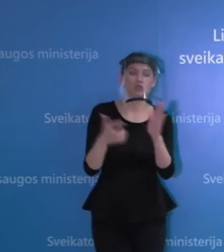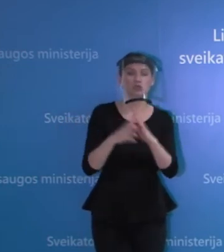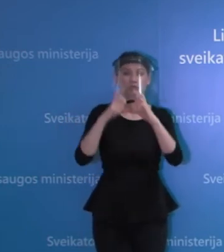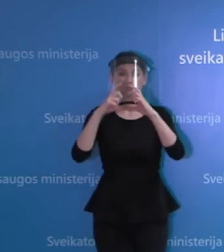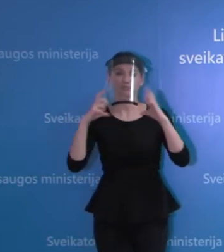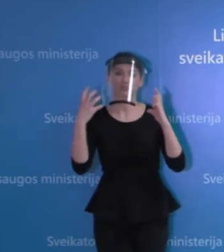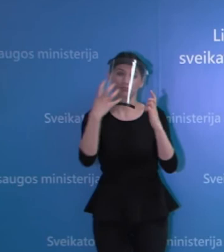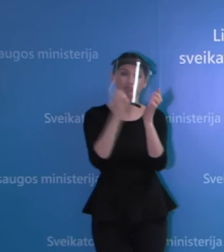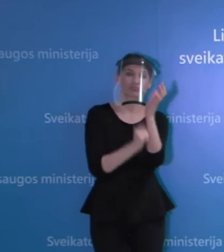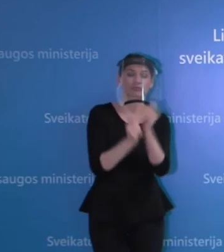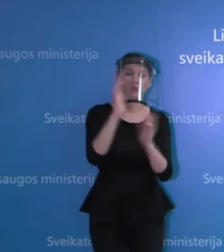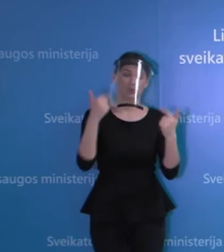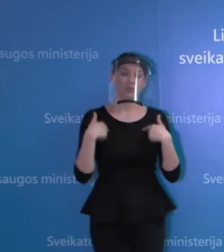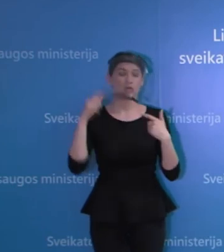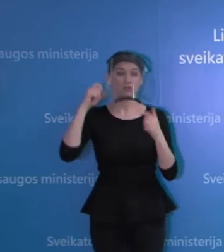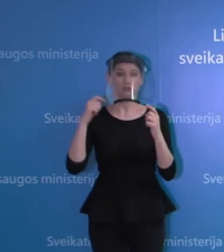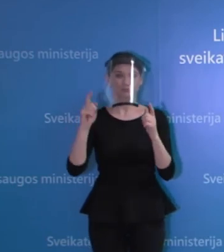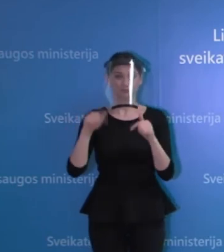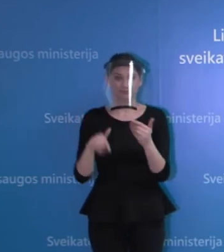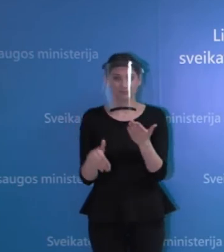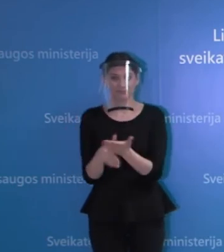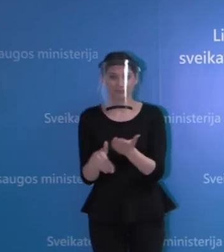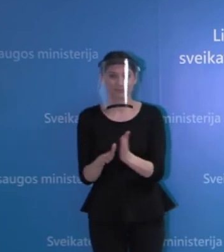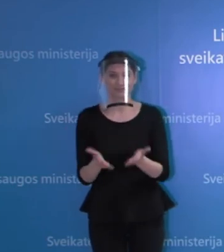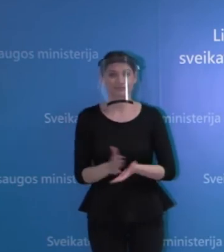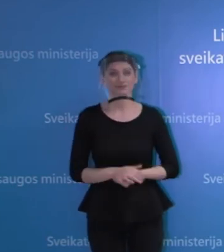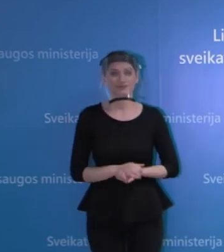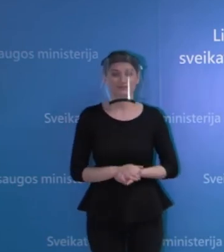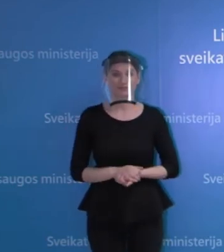jeigu jom nepavyks, tai jūs įgyti. Dar būtų klausimai šeltos?